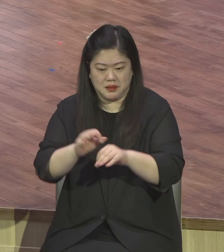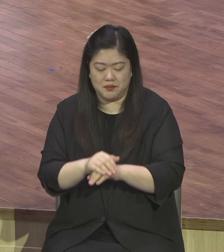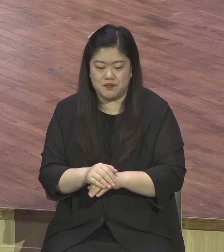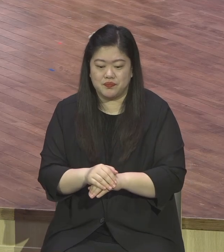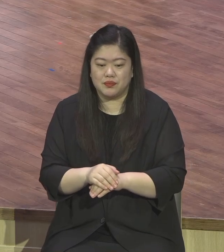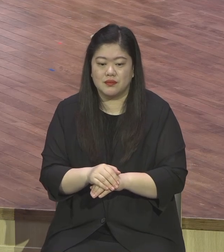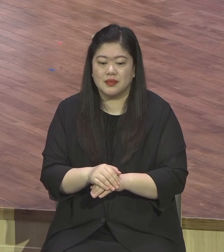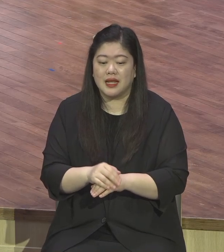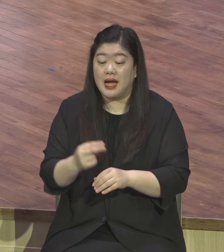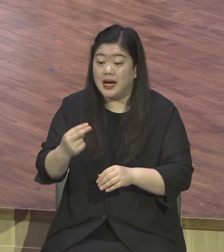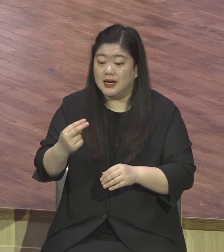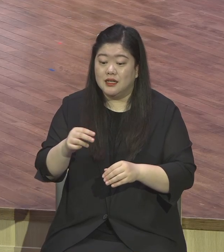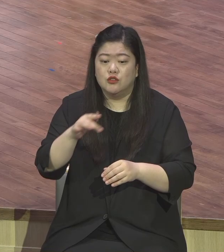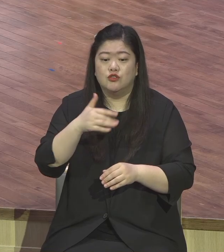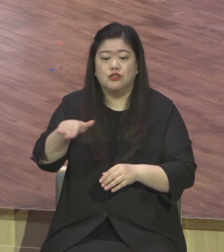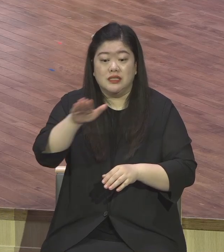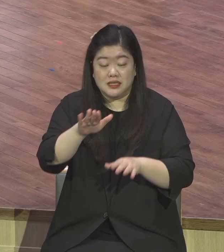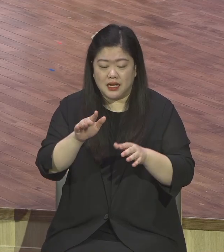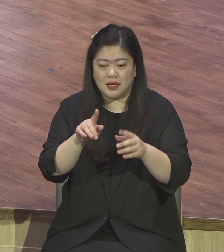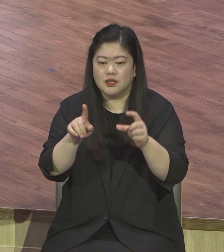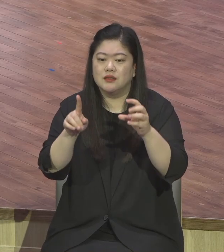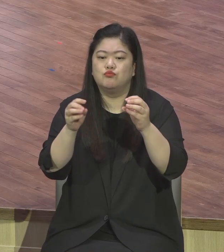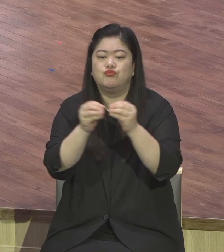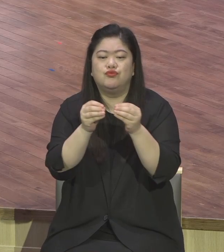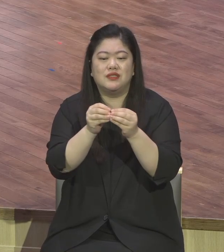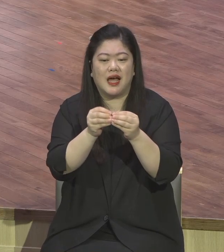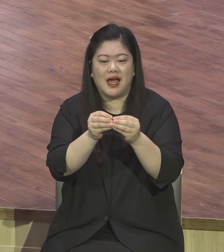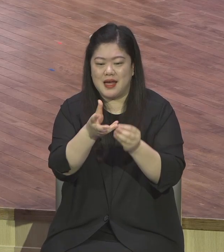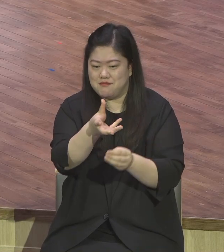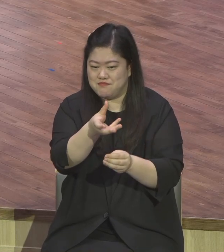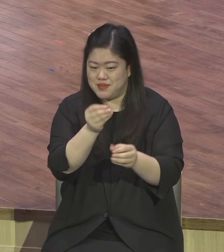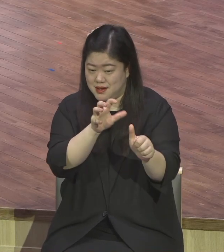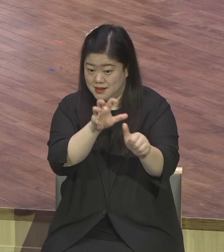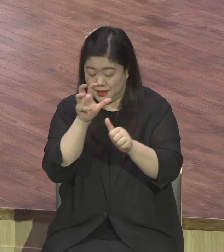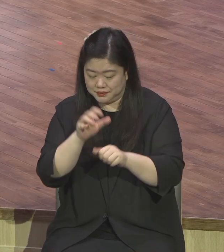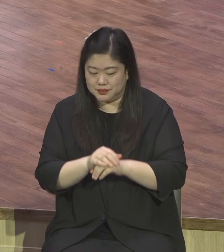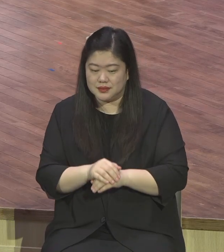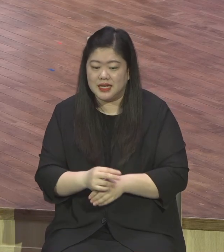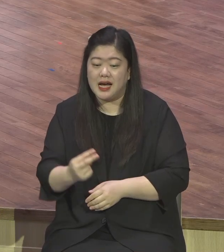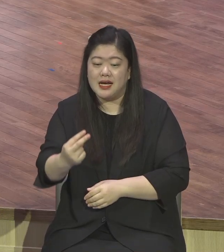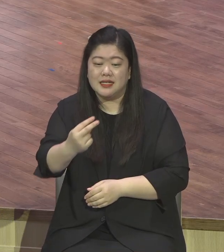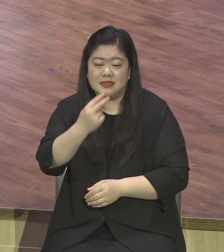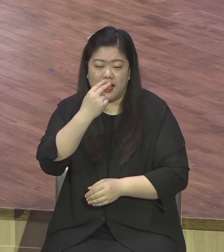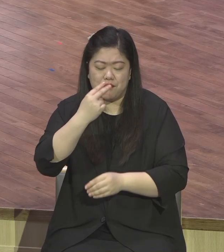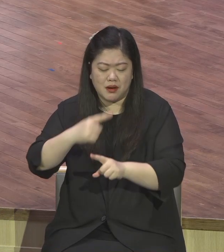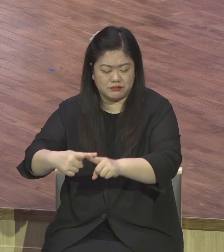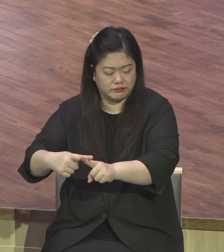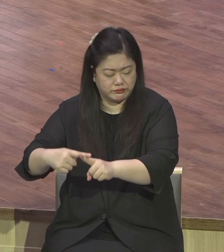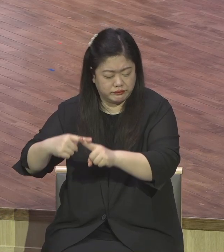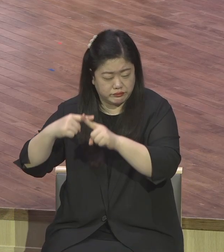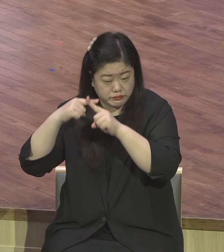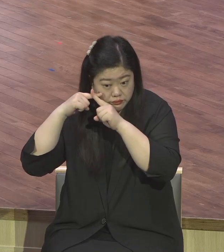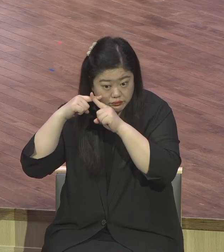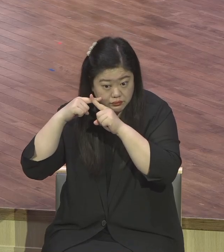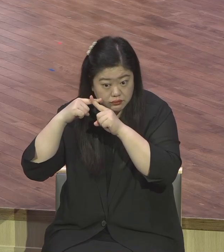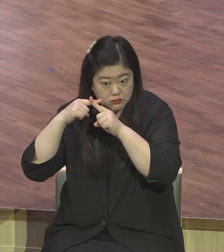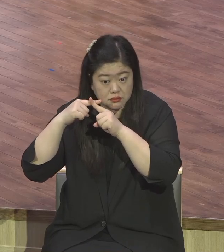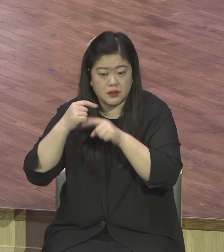생명근 헌신의 개념이에요 생명근 전문가 리더십의